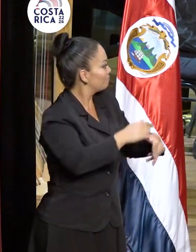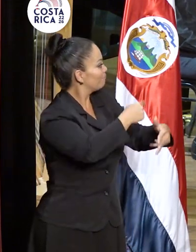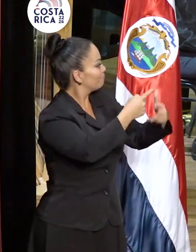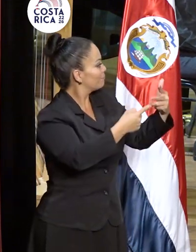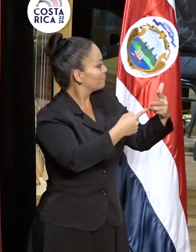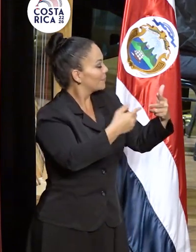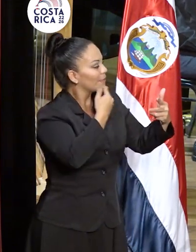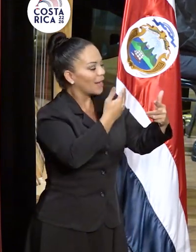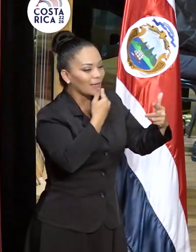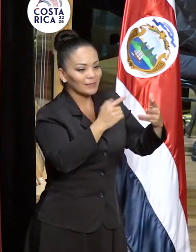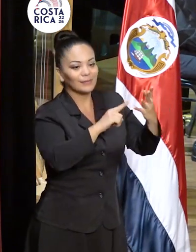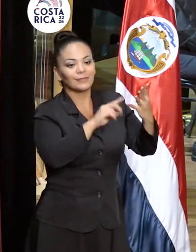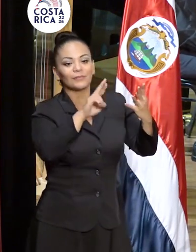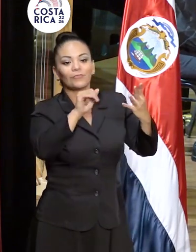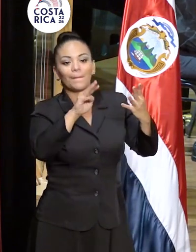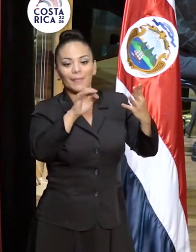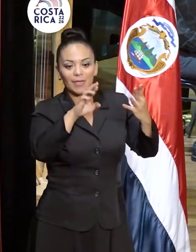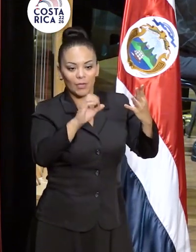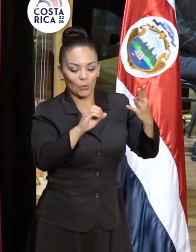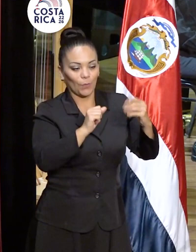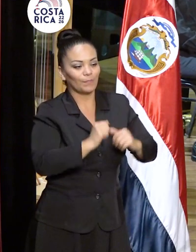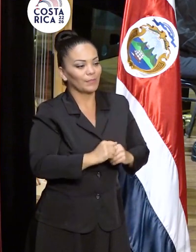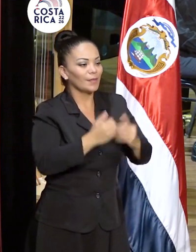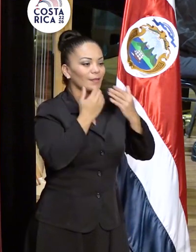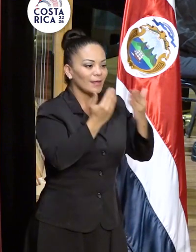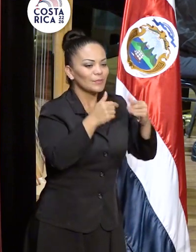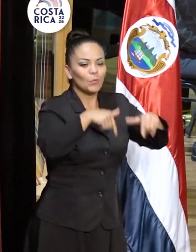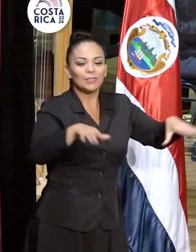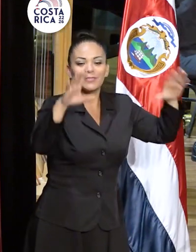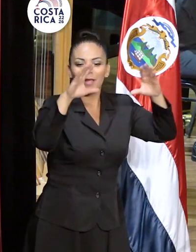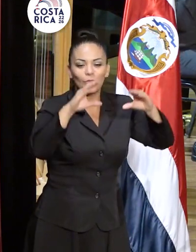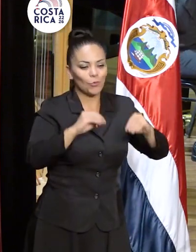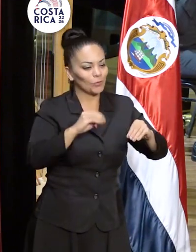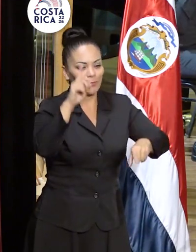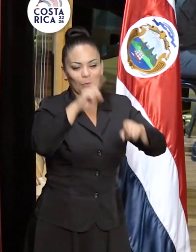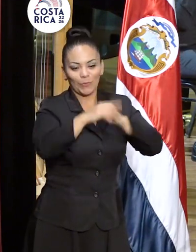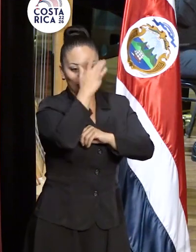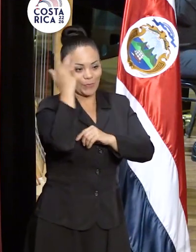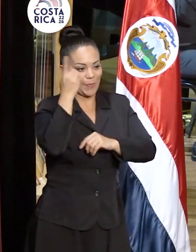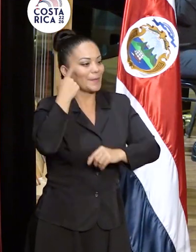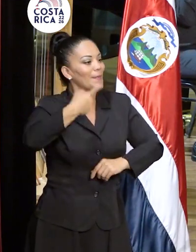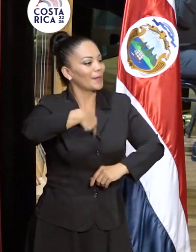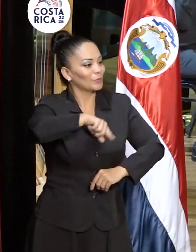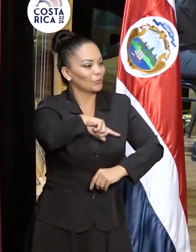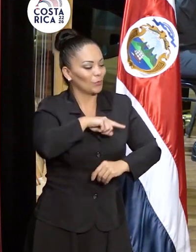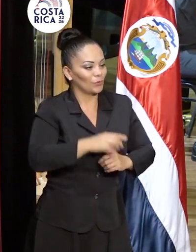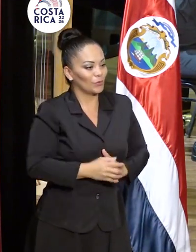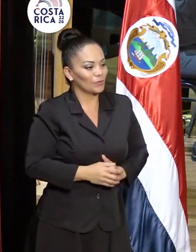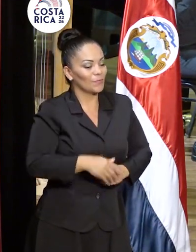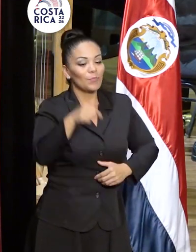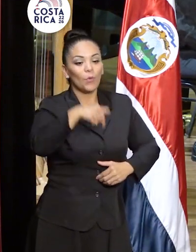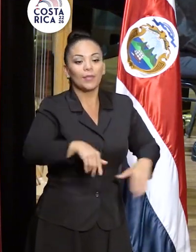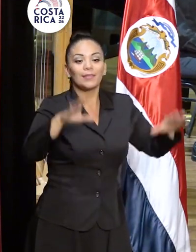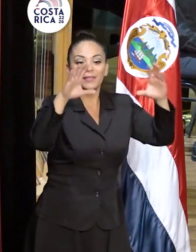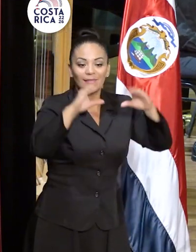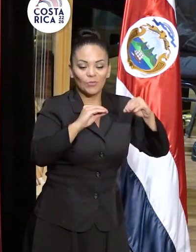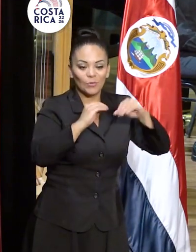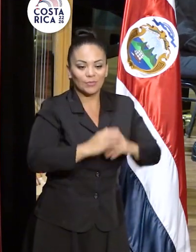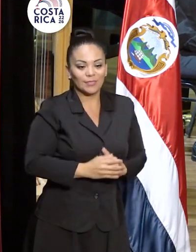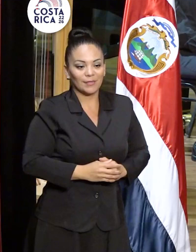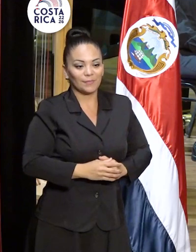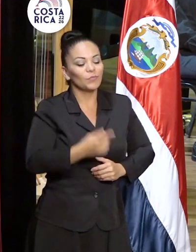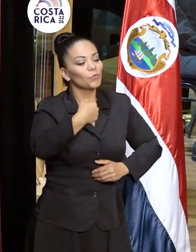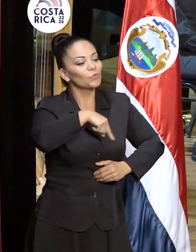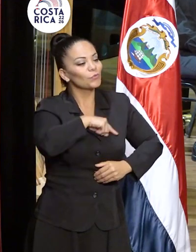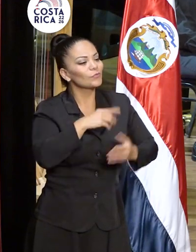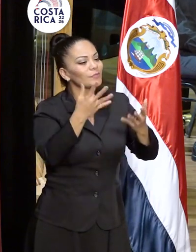gracias a Ramiro Ramírez por esta noche que es inolvidable para nosotros. Es una noche en la que